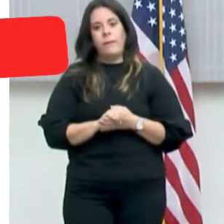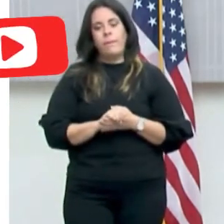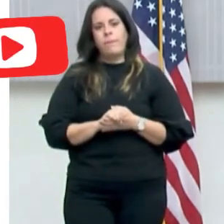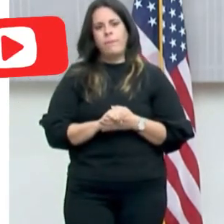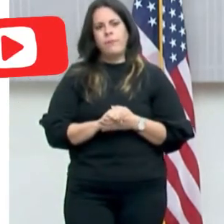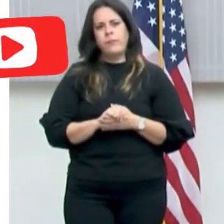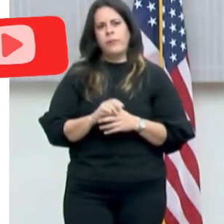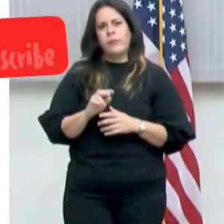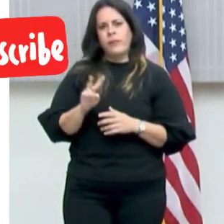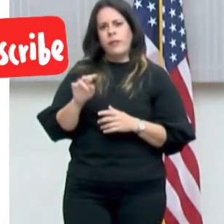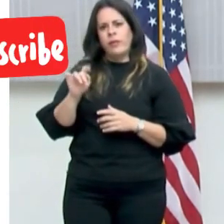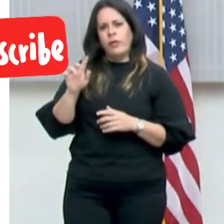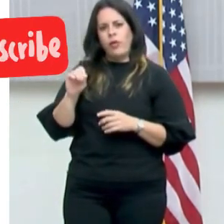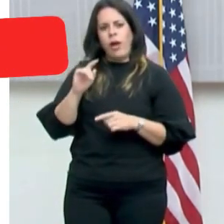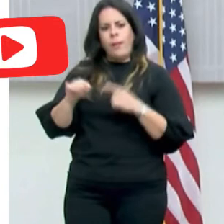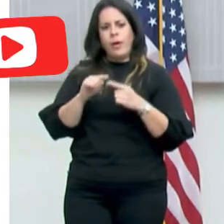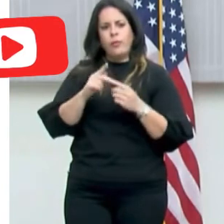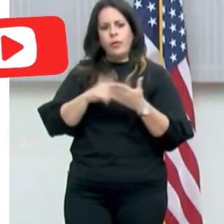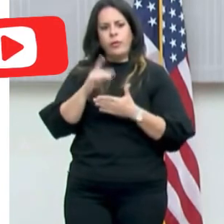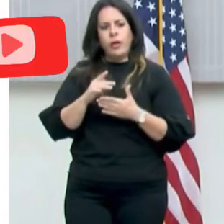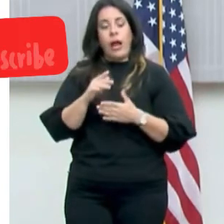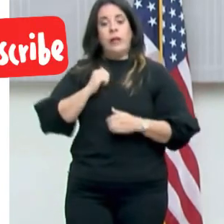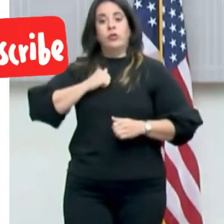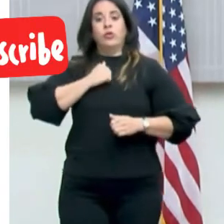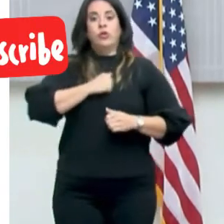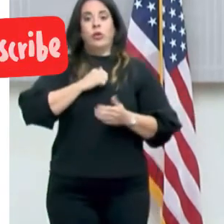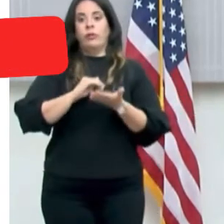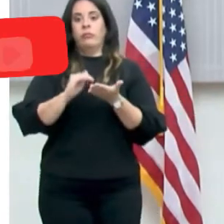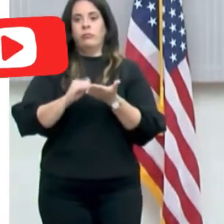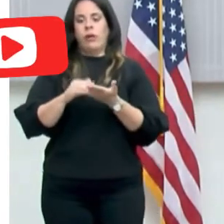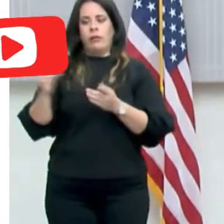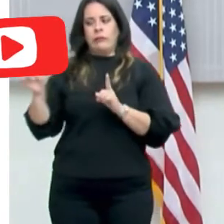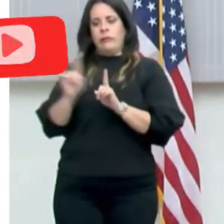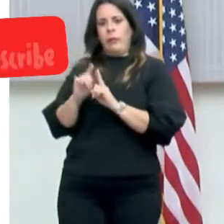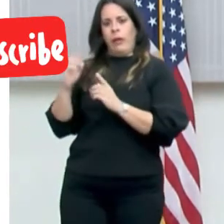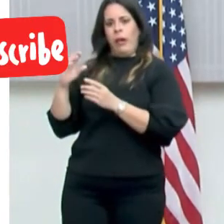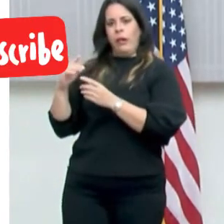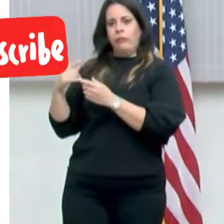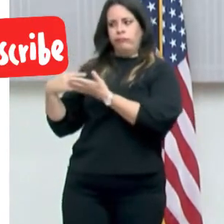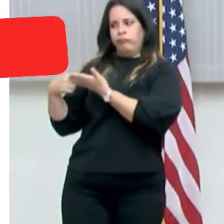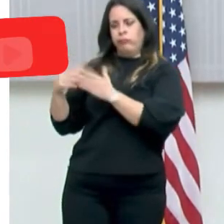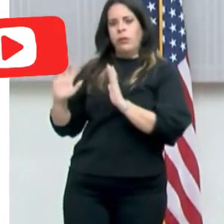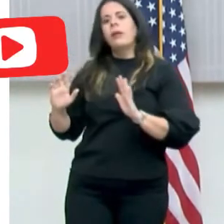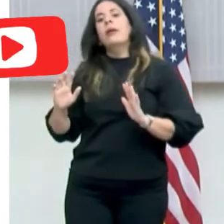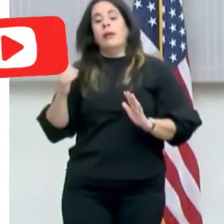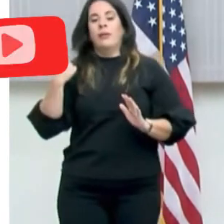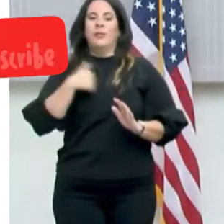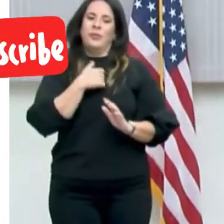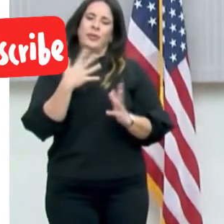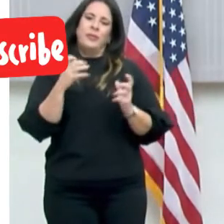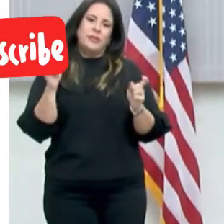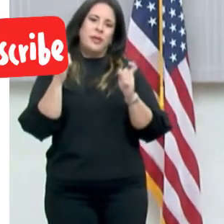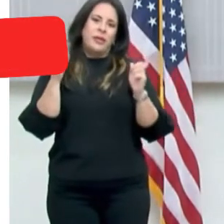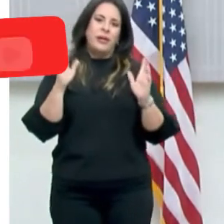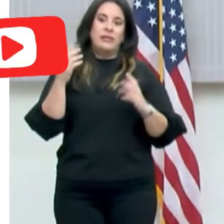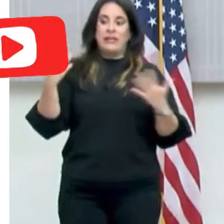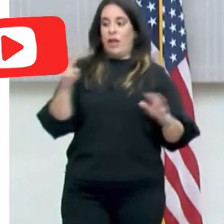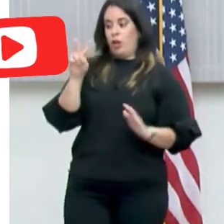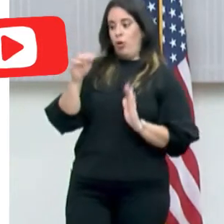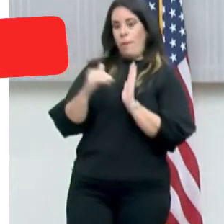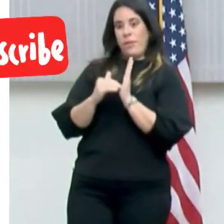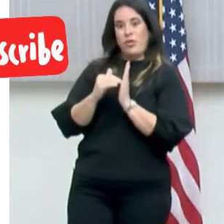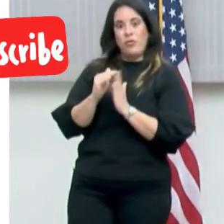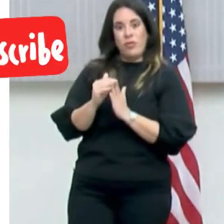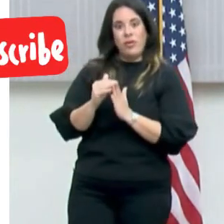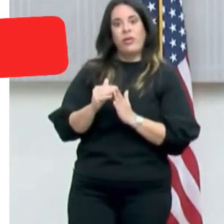veto que dio al proyecto... Perdón, y un dato que me dice el secretario, que es verdad que debemos celebrarlo. O ya hay 2 millones